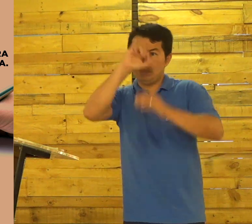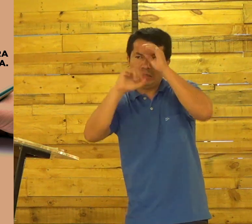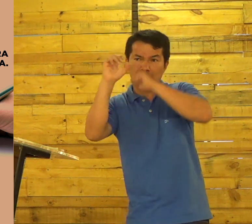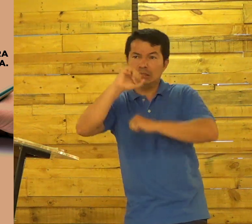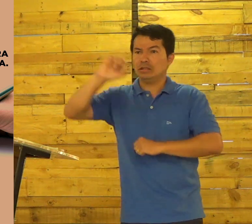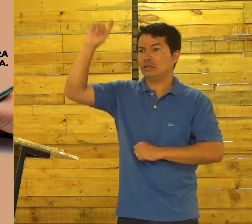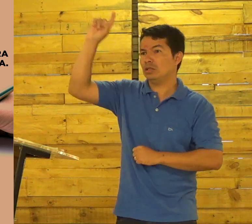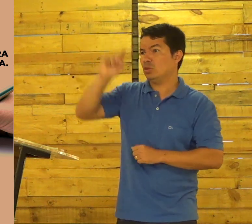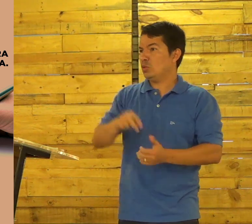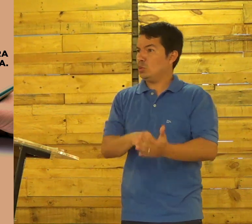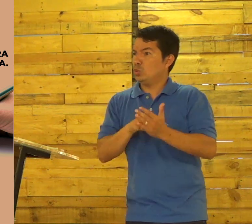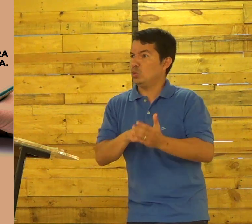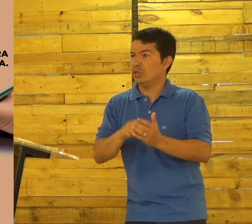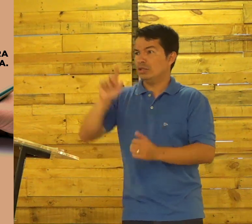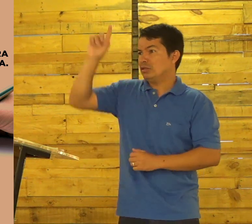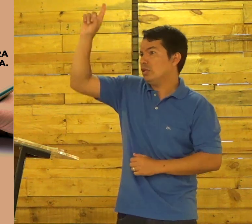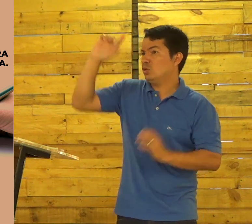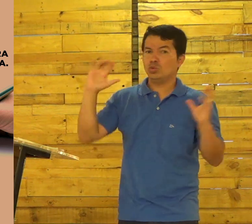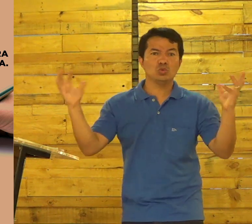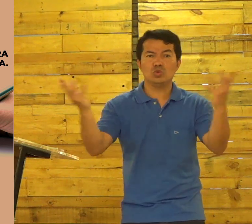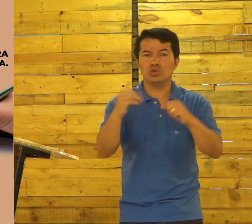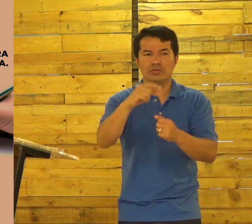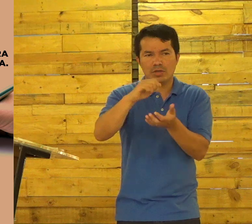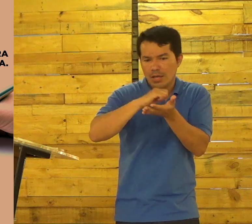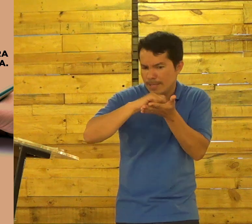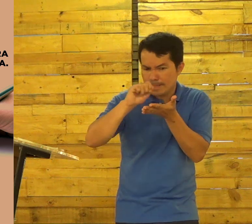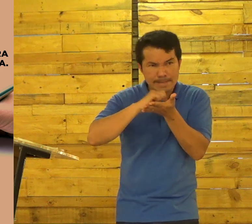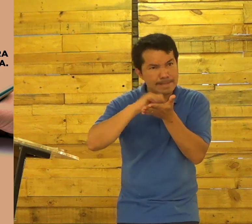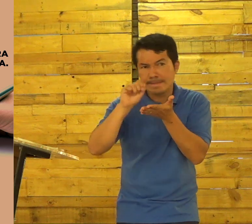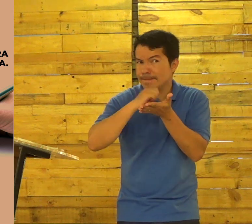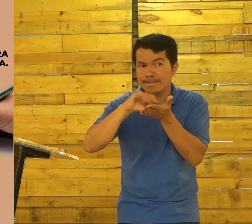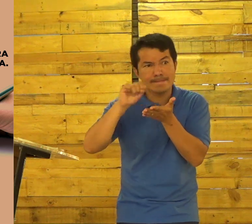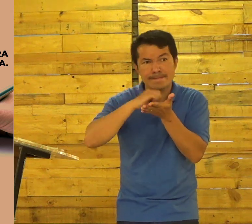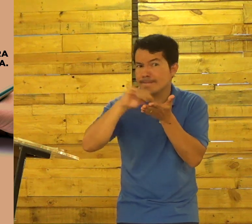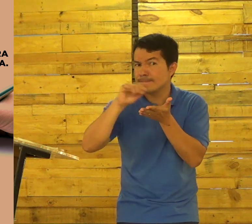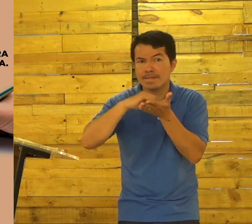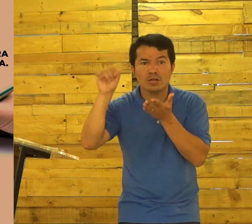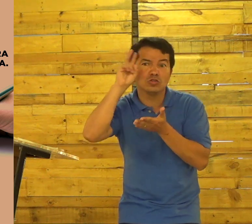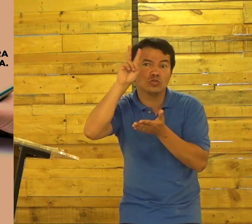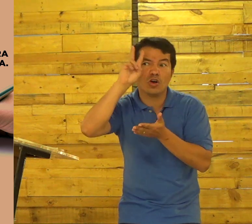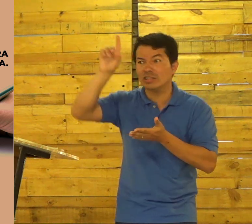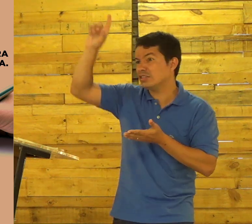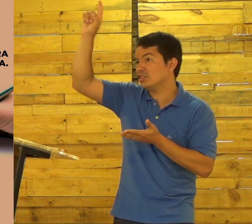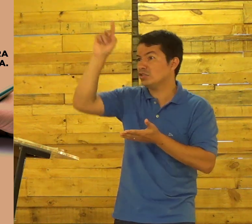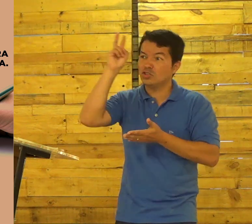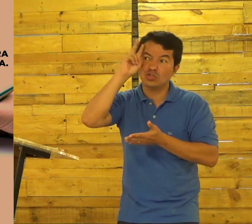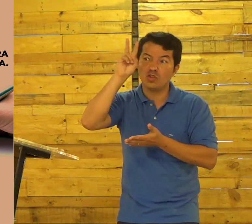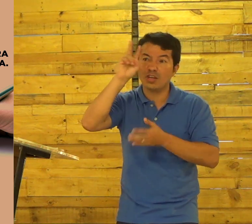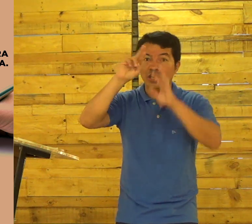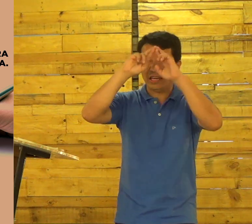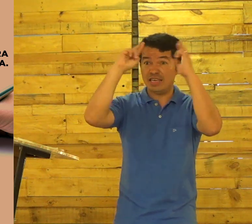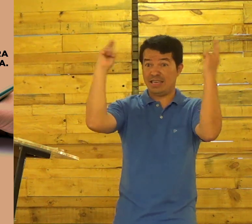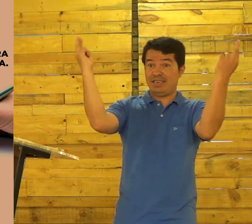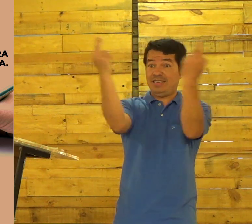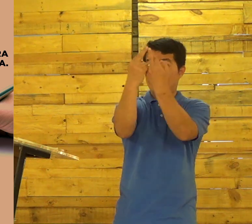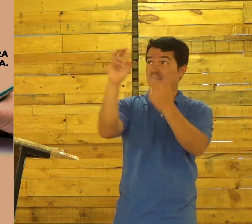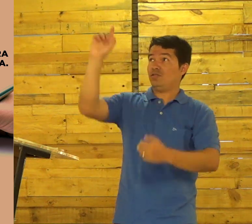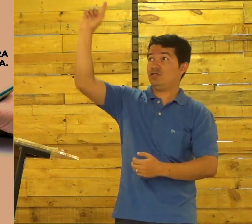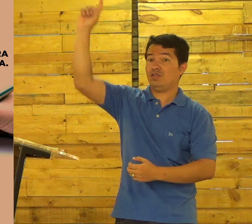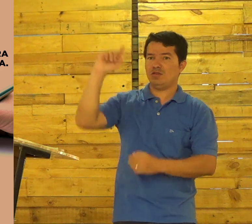seu trabalho, mostra que tem aprendido de Deus. Mostra o Senhor. Você tem escrito a história